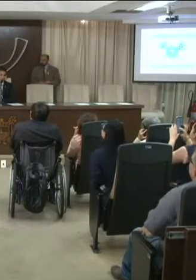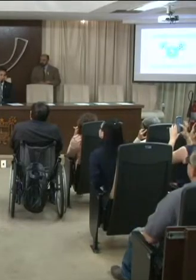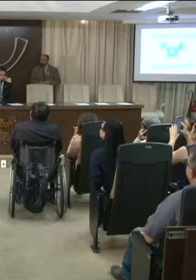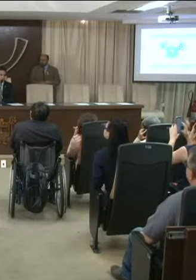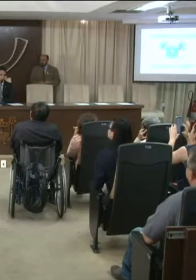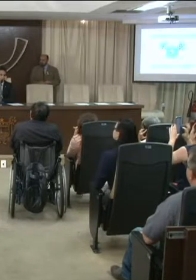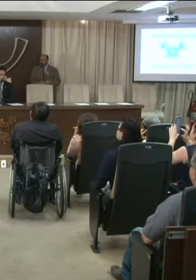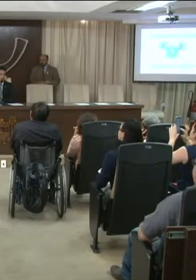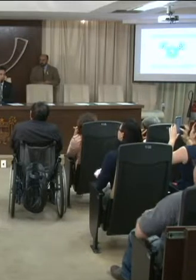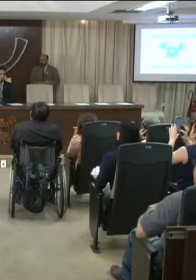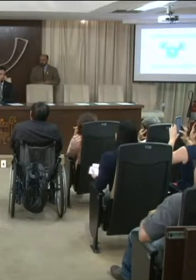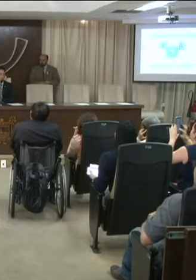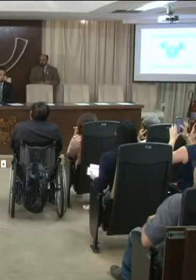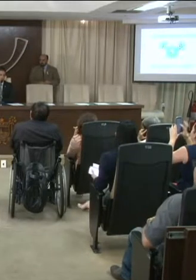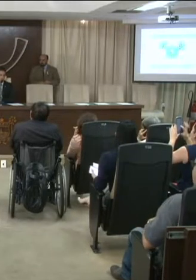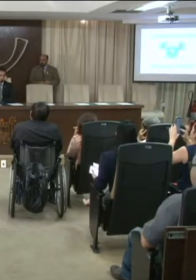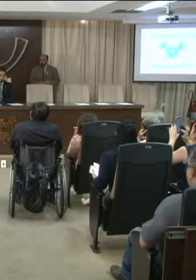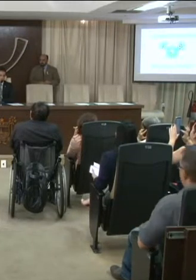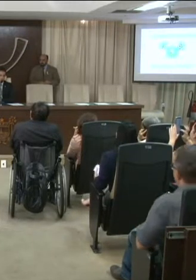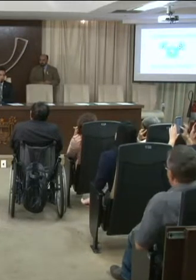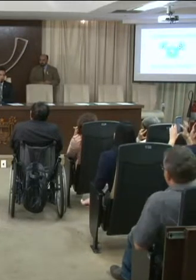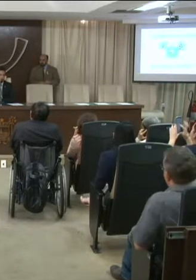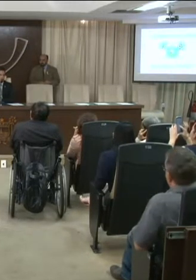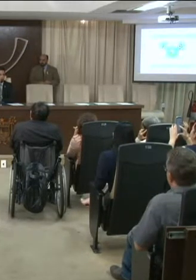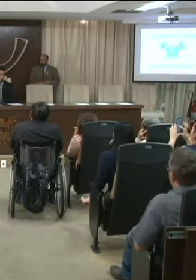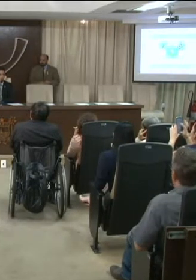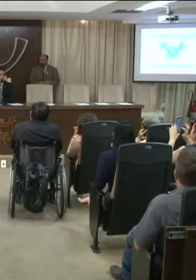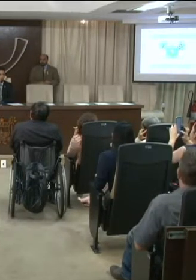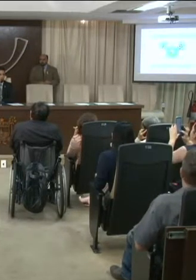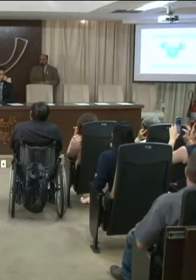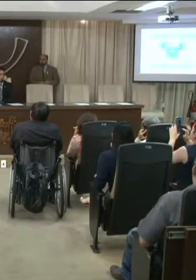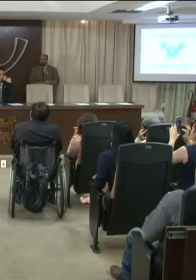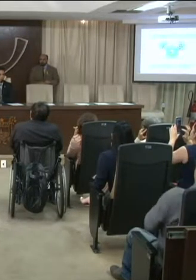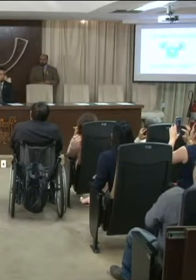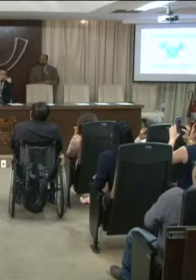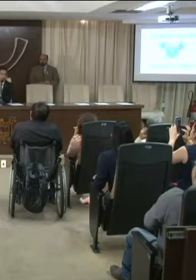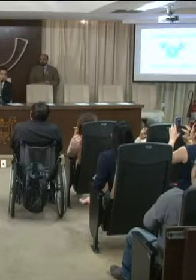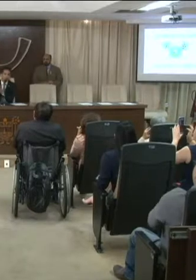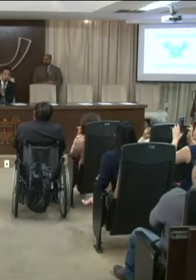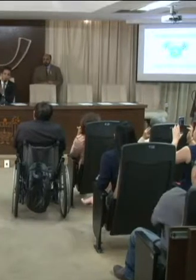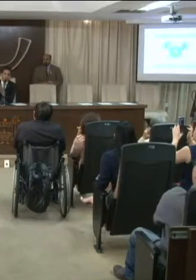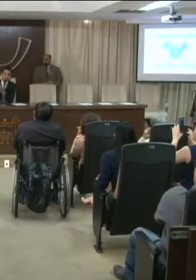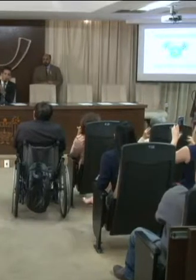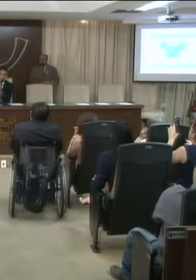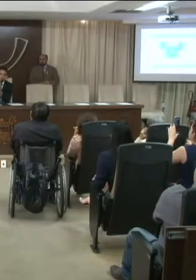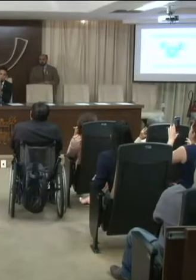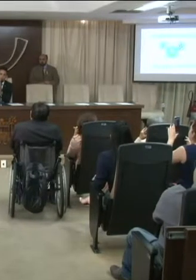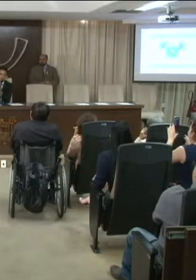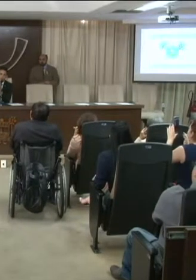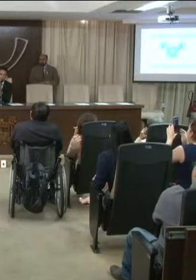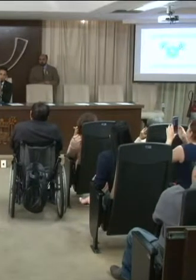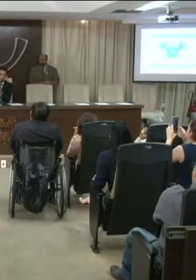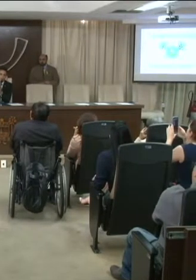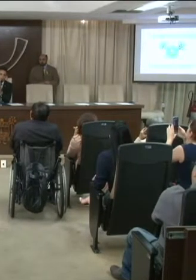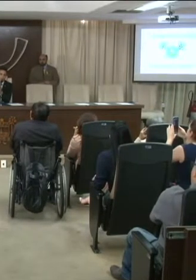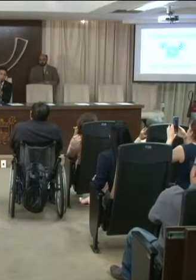de fato, caminharmos para a inclusão. Acredito que ainda nós, num momento como esse, de fato, nós